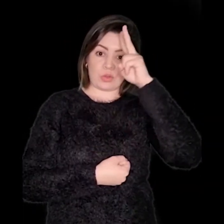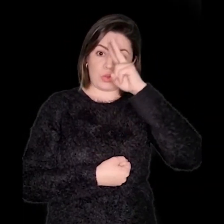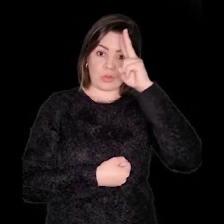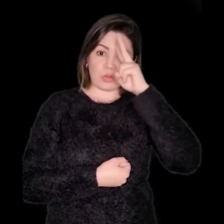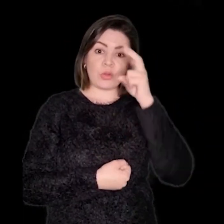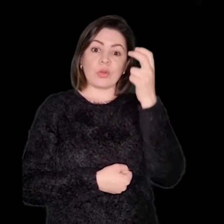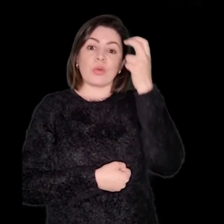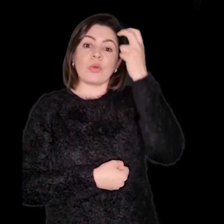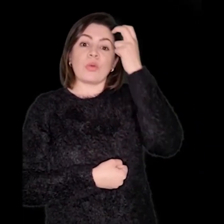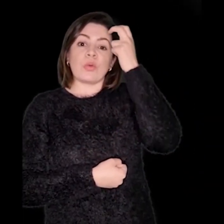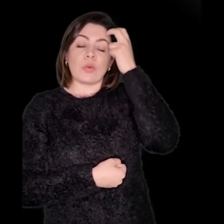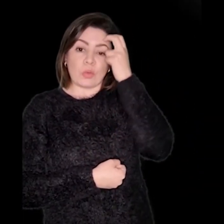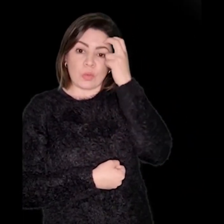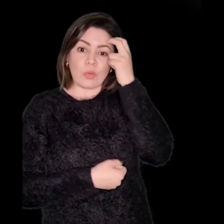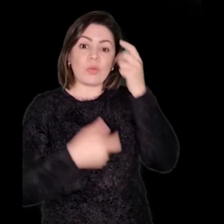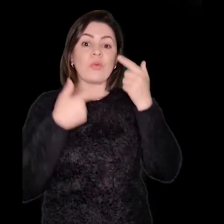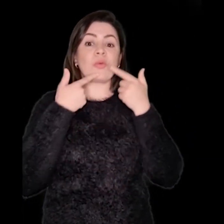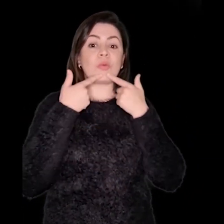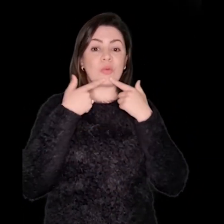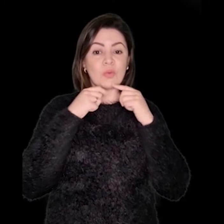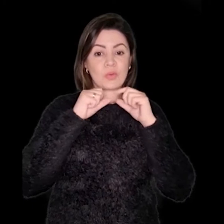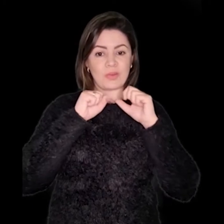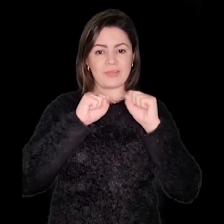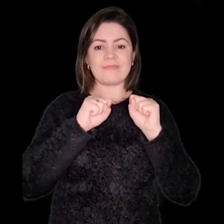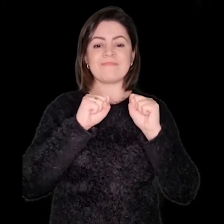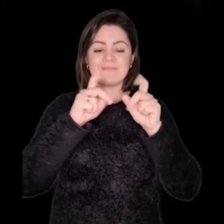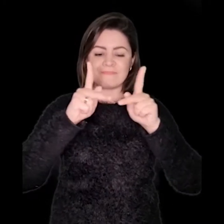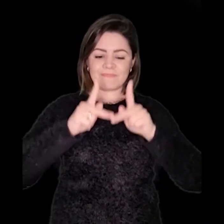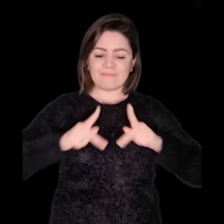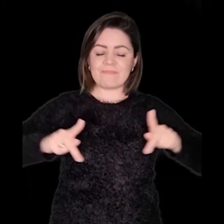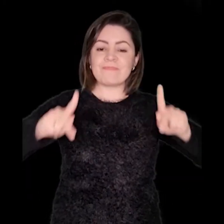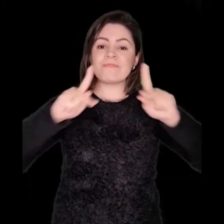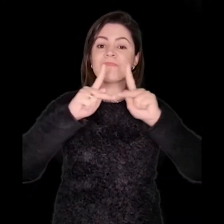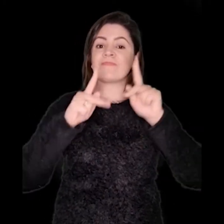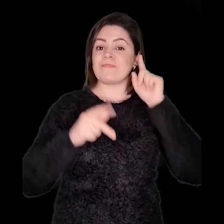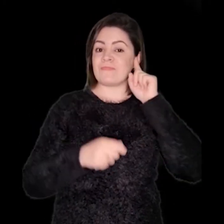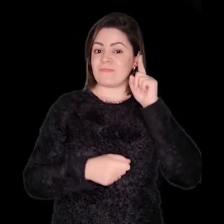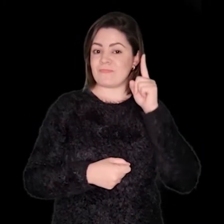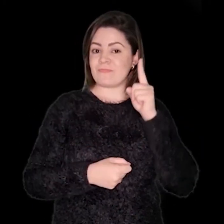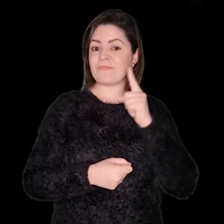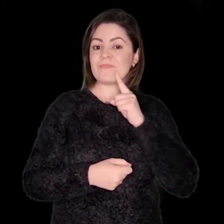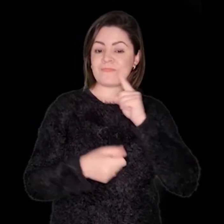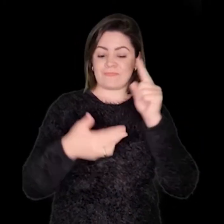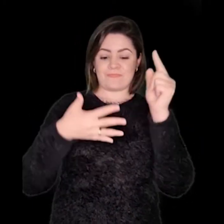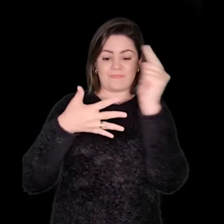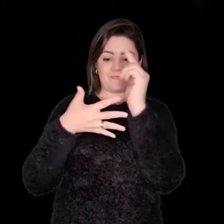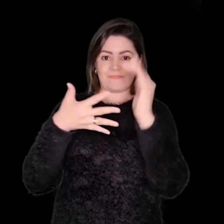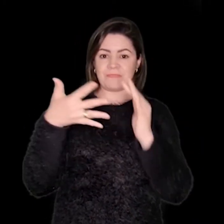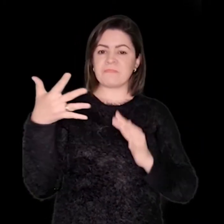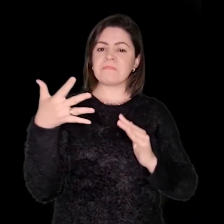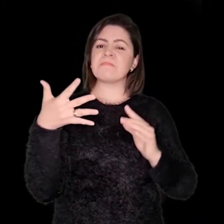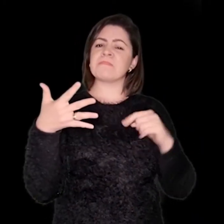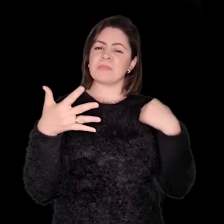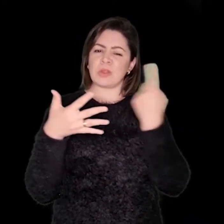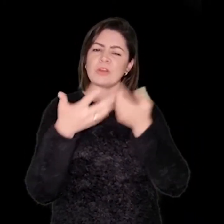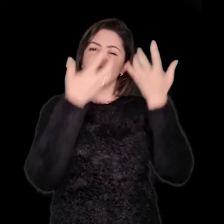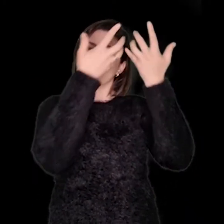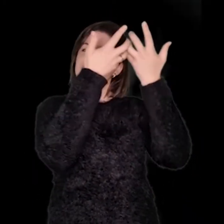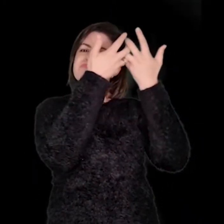refletiremos sobre aspectos históricos, culturais e linguísticos que envolvem o povo surdo e sua língua,